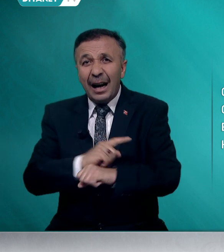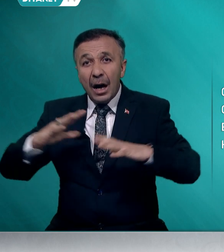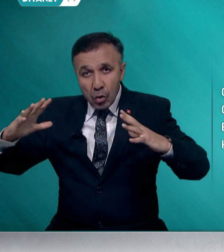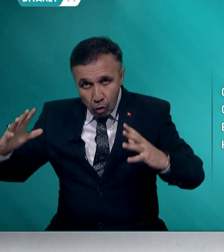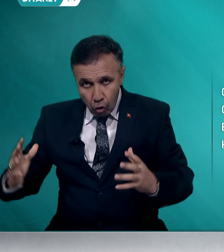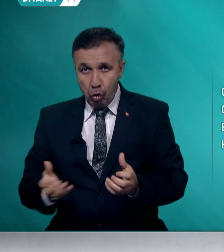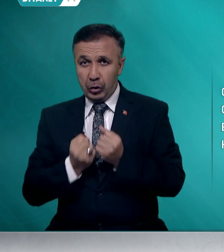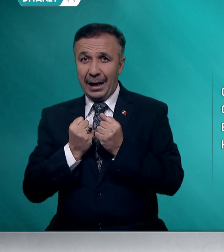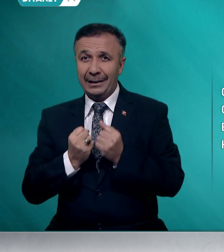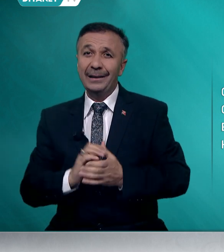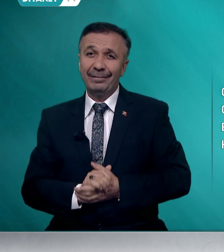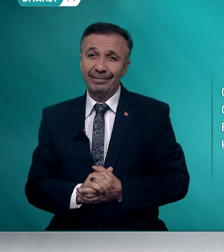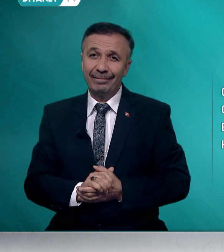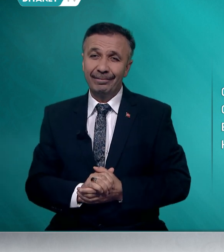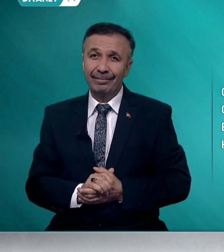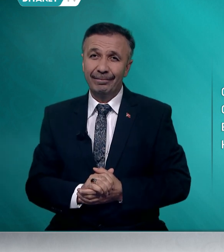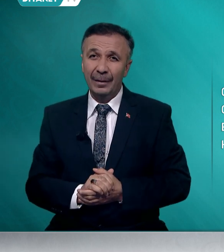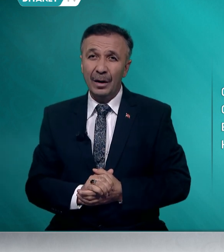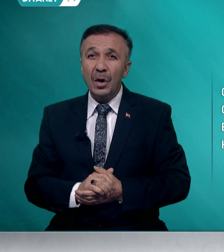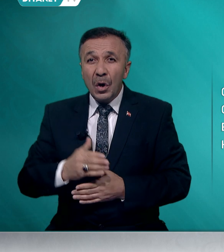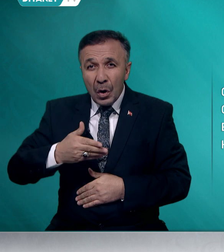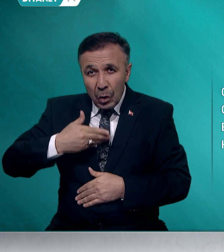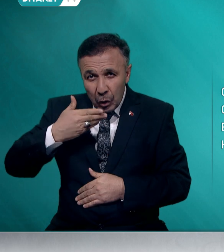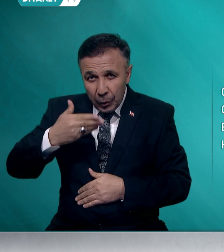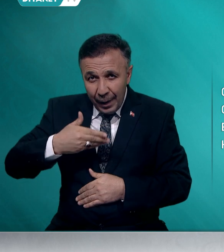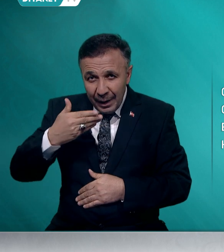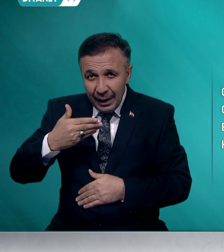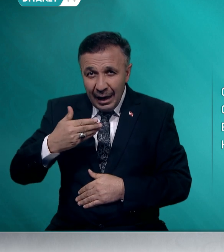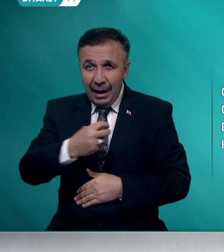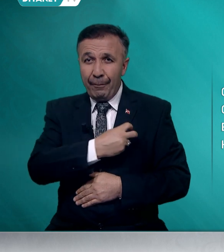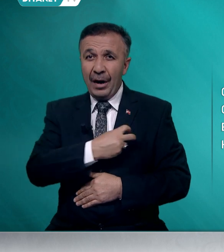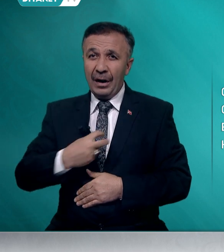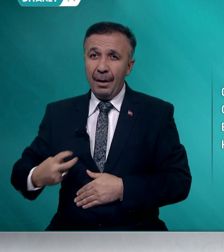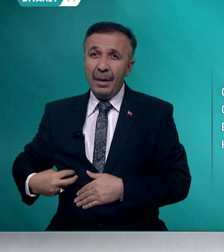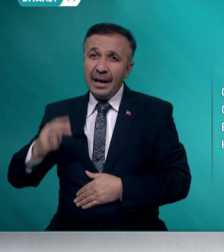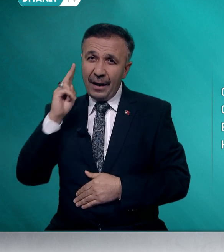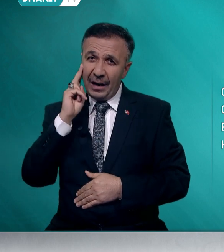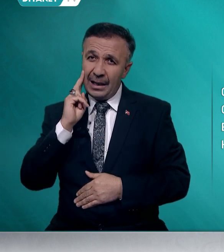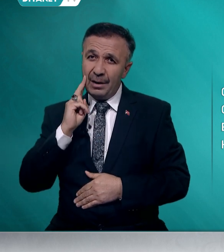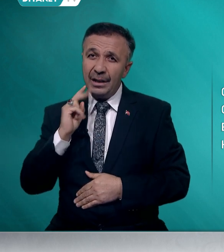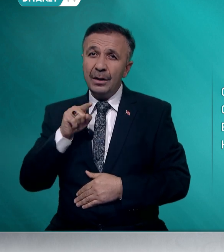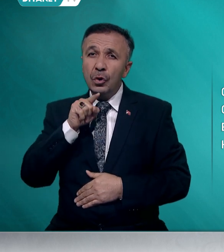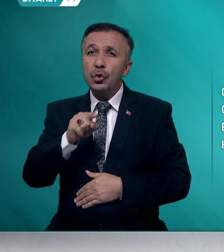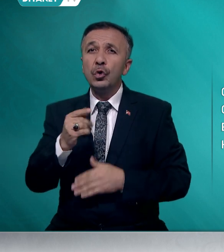kurtarsın. Hutbemi Peygamber Efendimizin şu